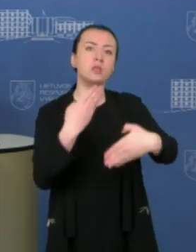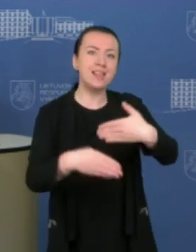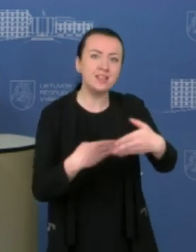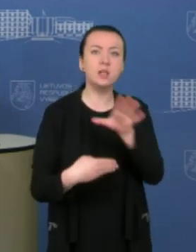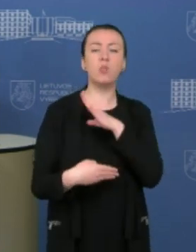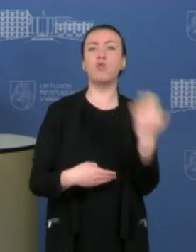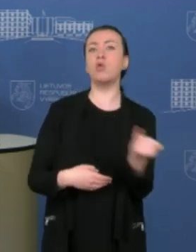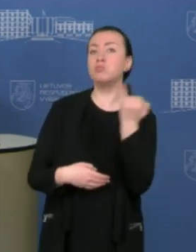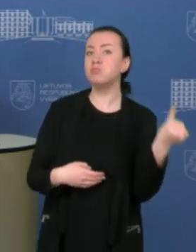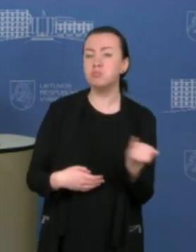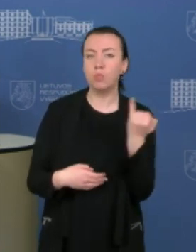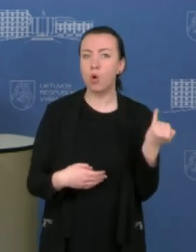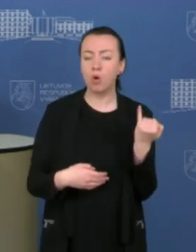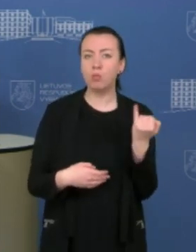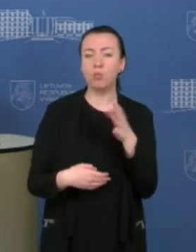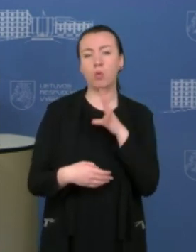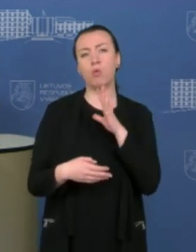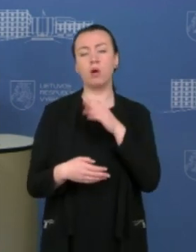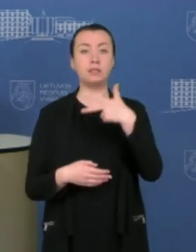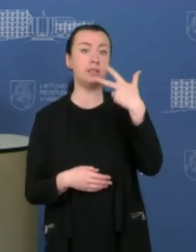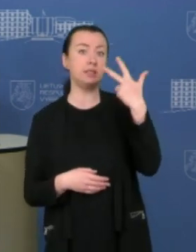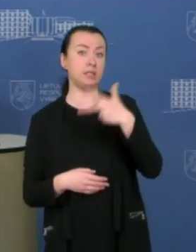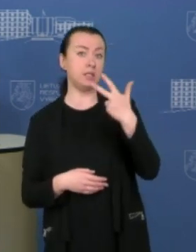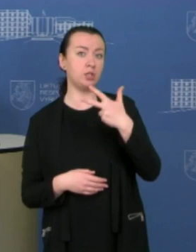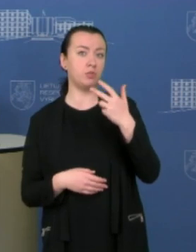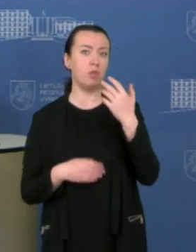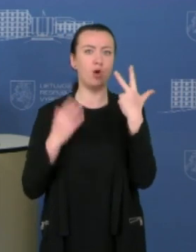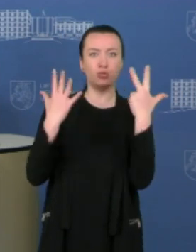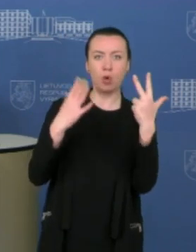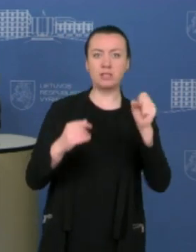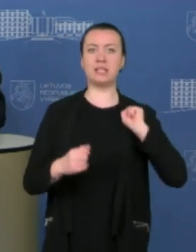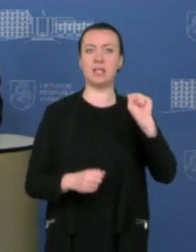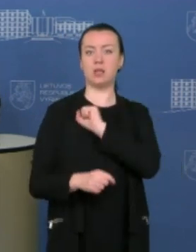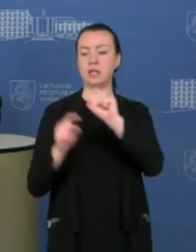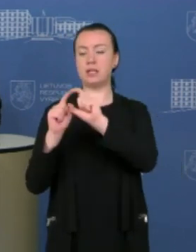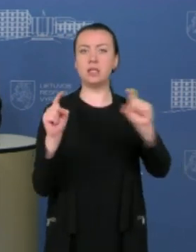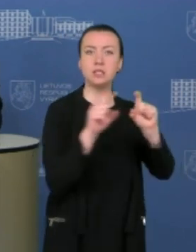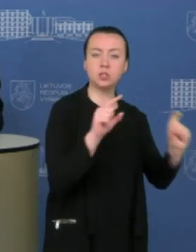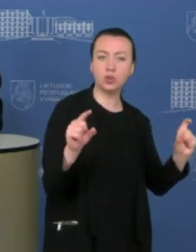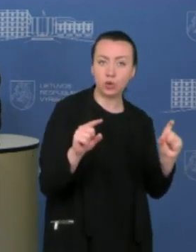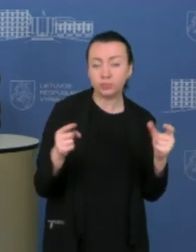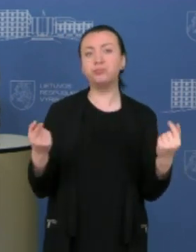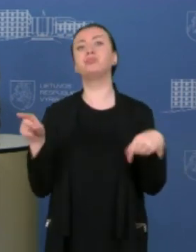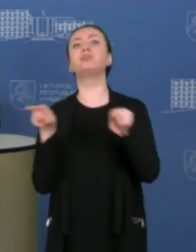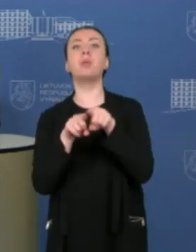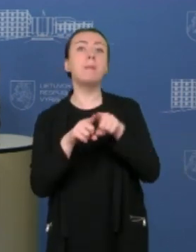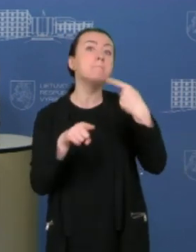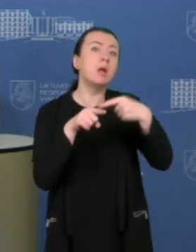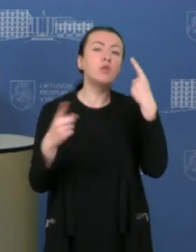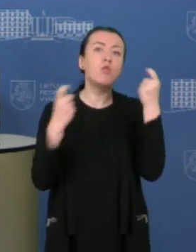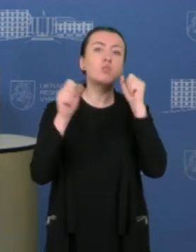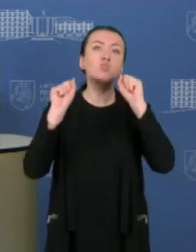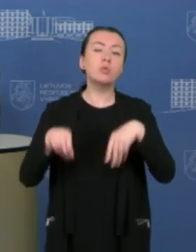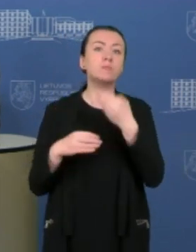įdomu modelį, buvo apie 38 gydimo įsteigos. Šiaip visiems įsivaizdavimui, tai